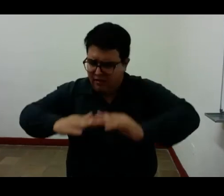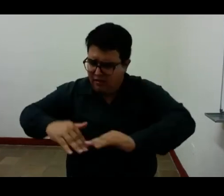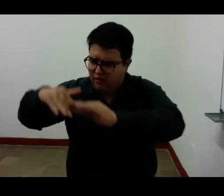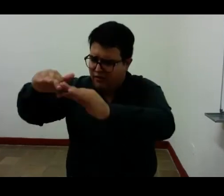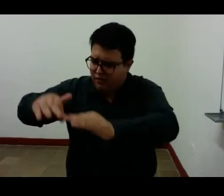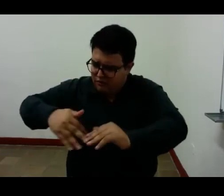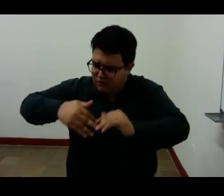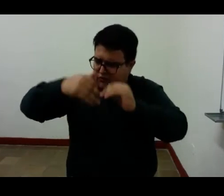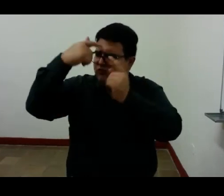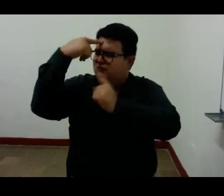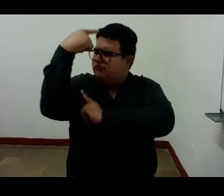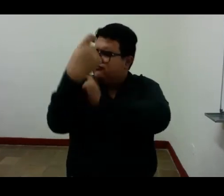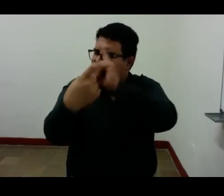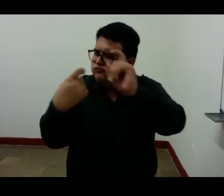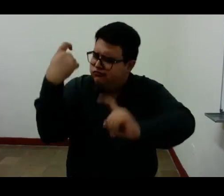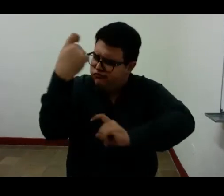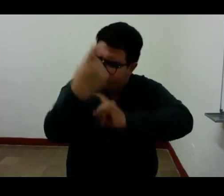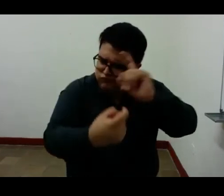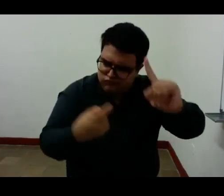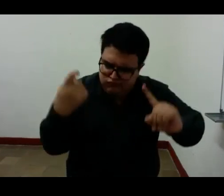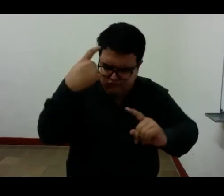los mundos heteronímicos